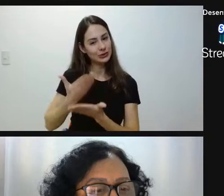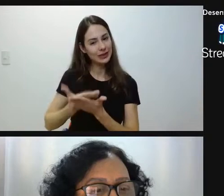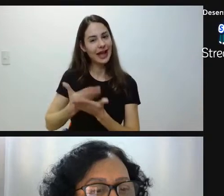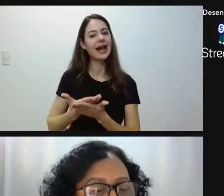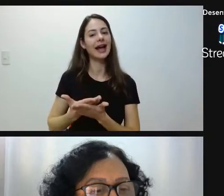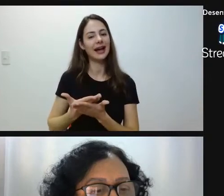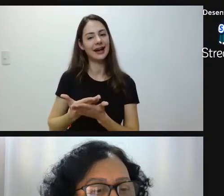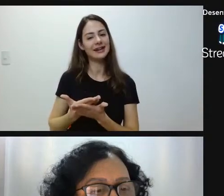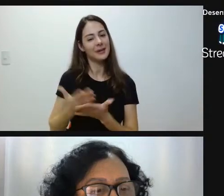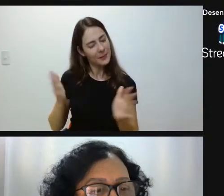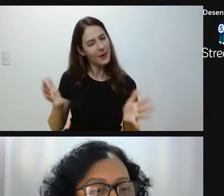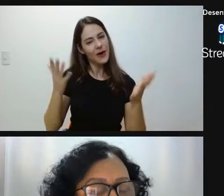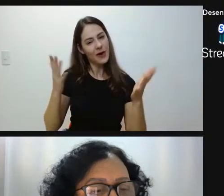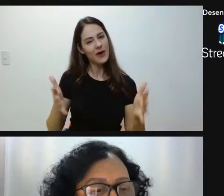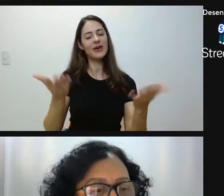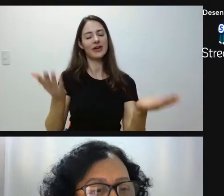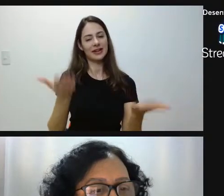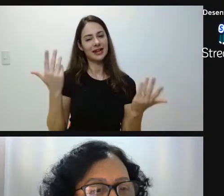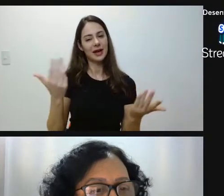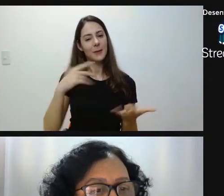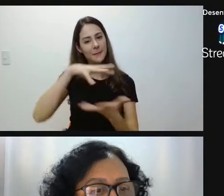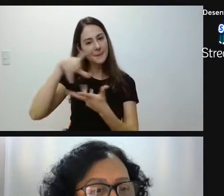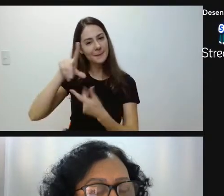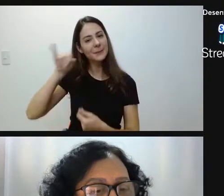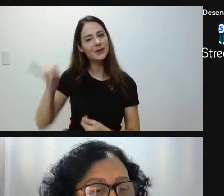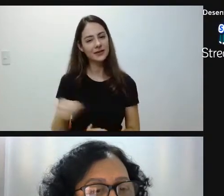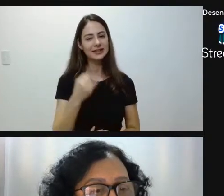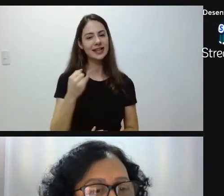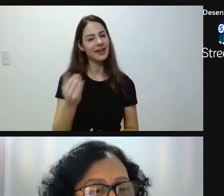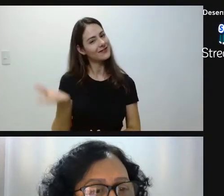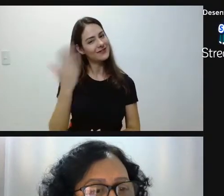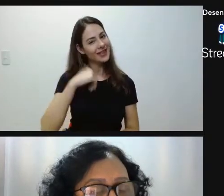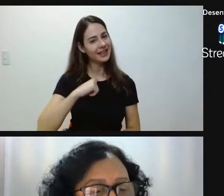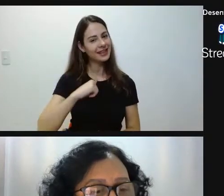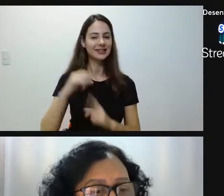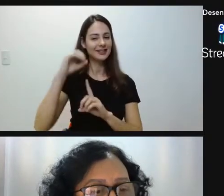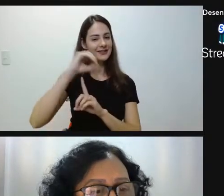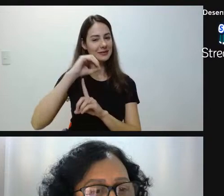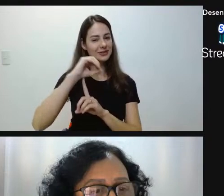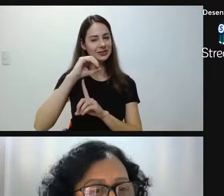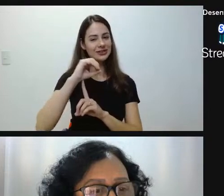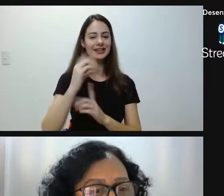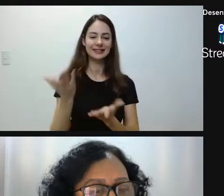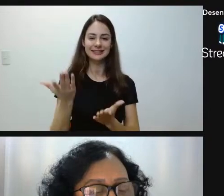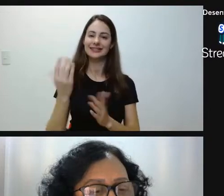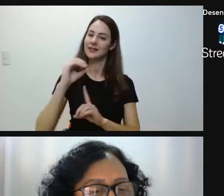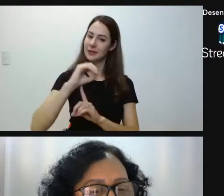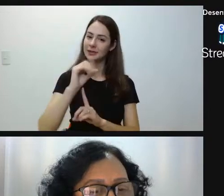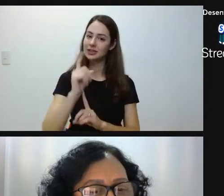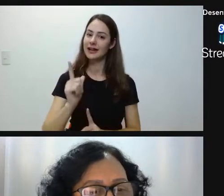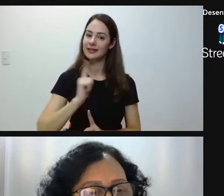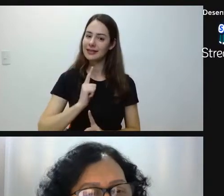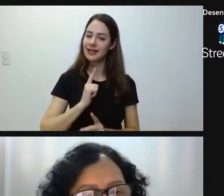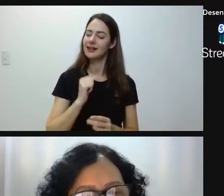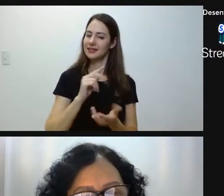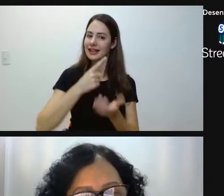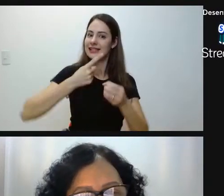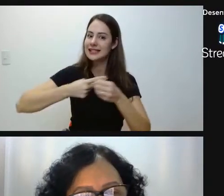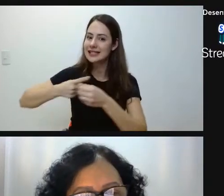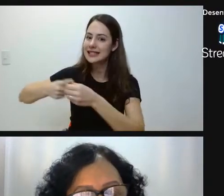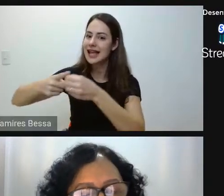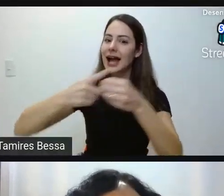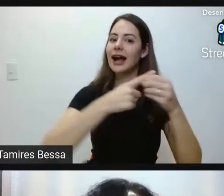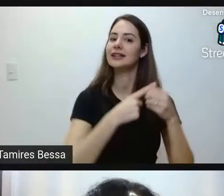bora, bora fazer parte desse mundo de oportunidades, bora vir com a gente, bora fazer parte disso, que o Instituto está aí, tem muitas cidades, né?